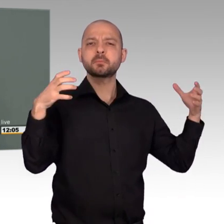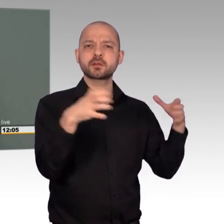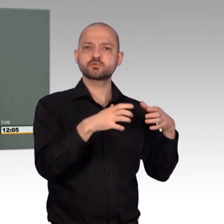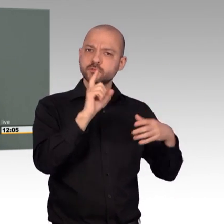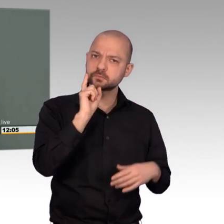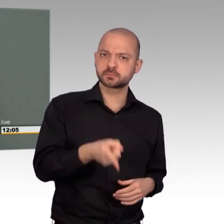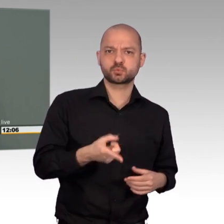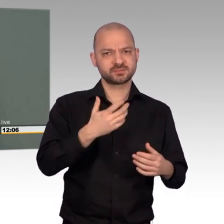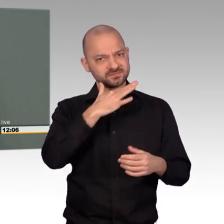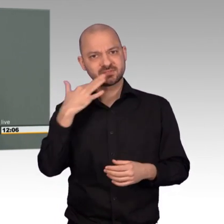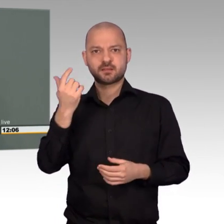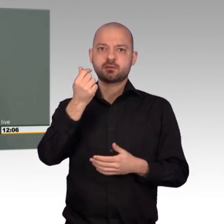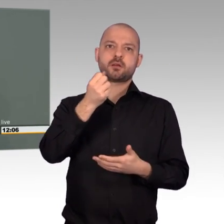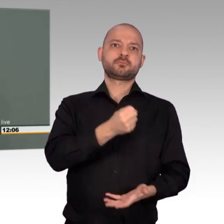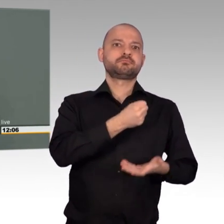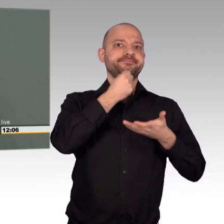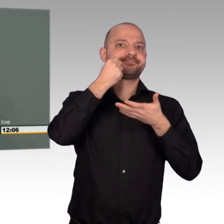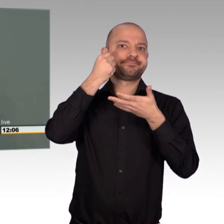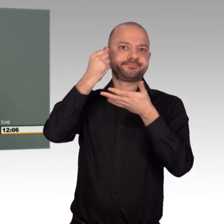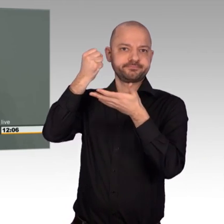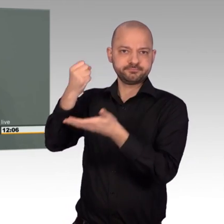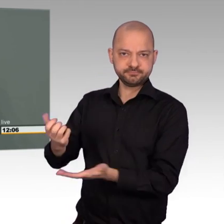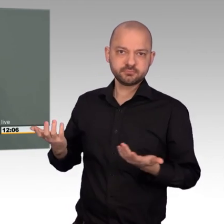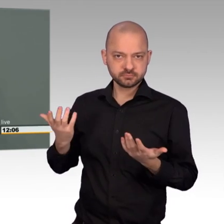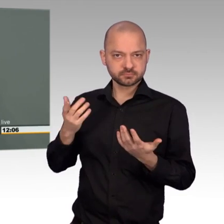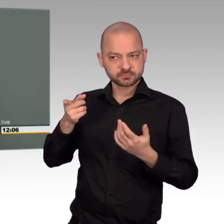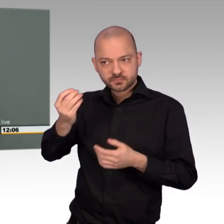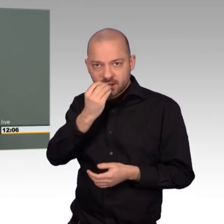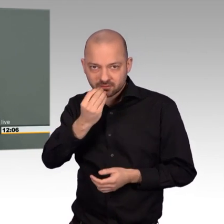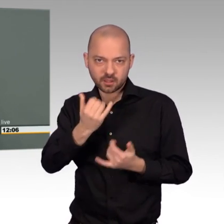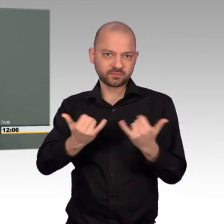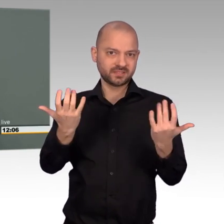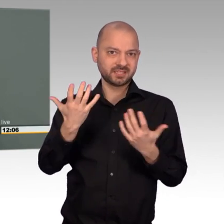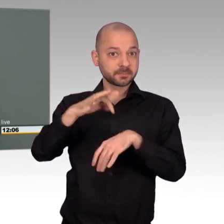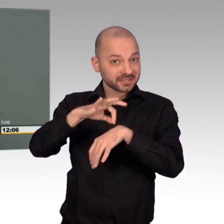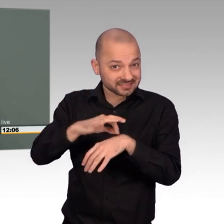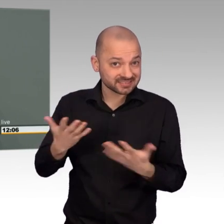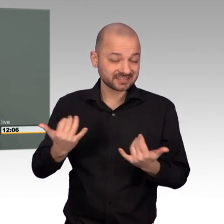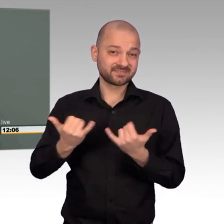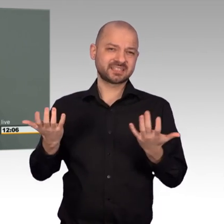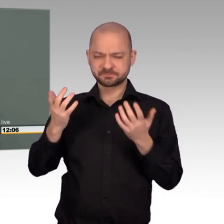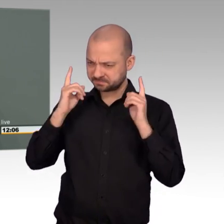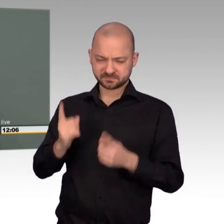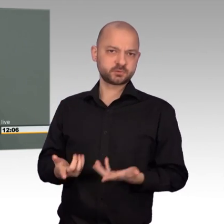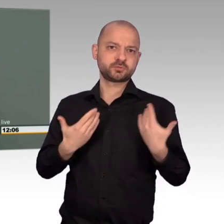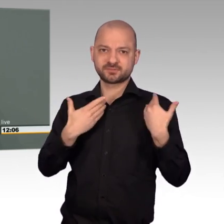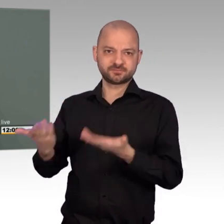verursacht oder als Teil einer Strategie, die die Zivilbevölkerung in Geiselhaft nimmt. Als